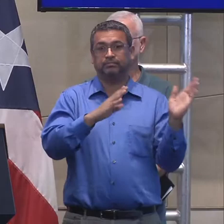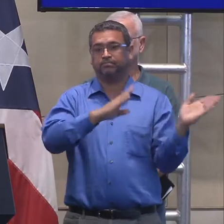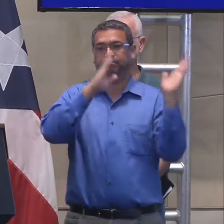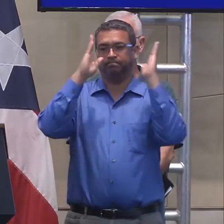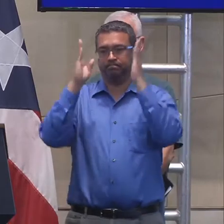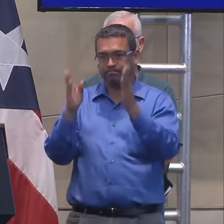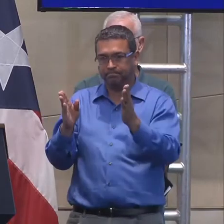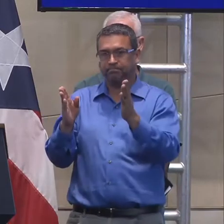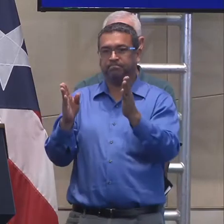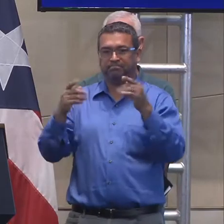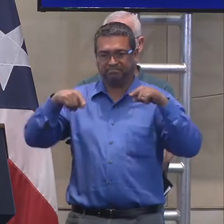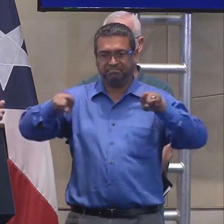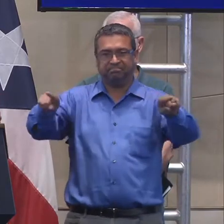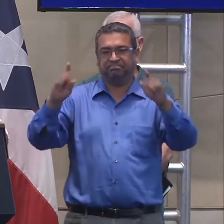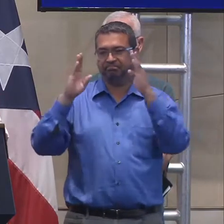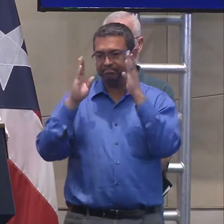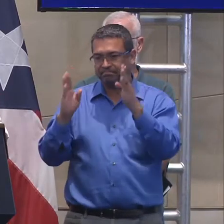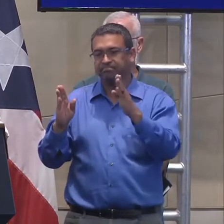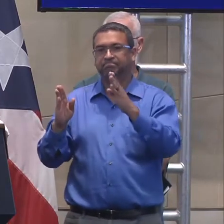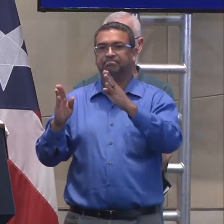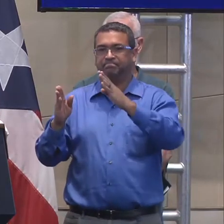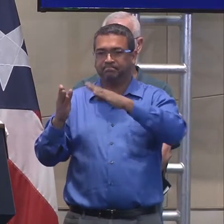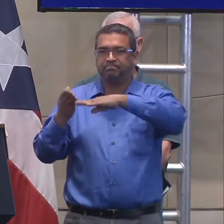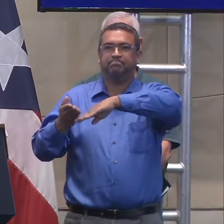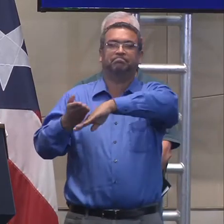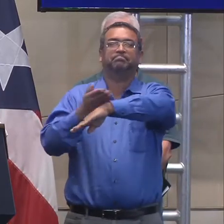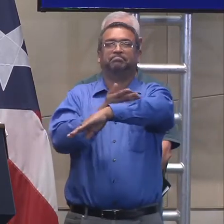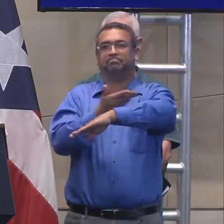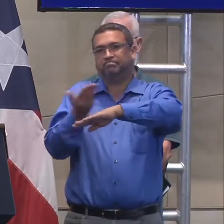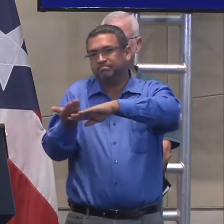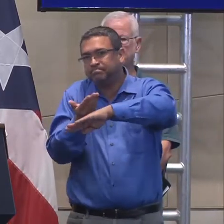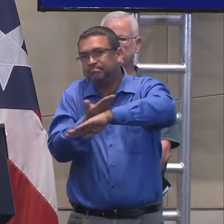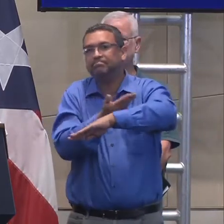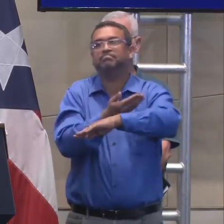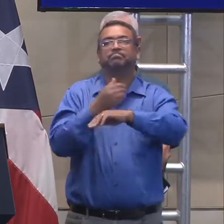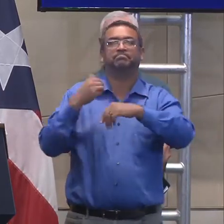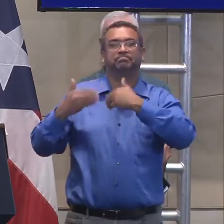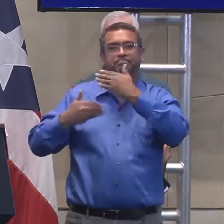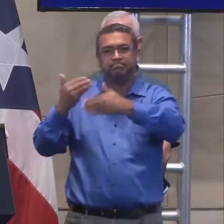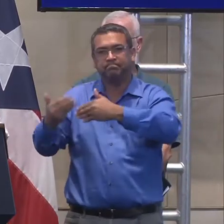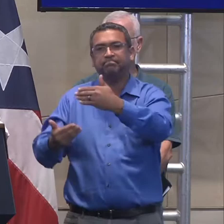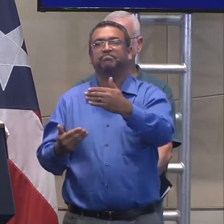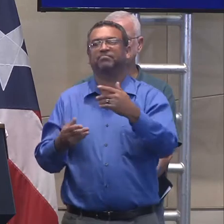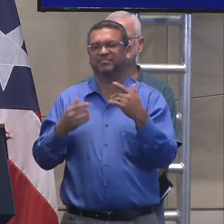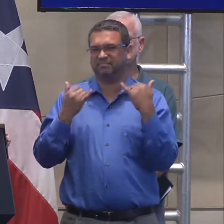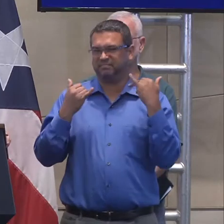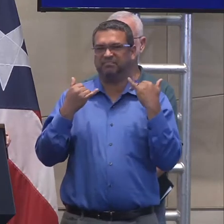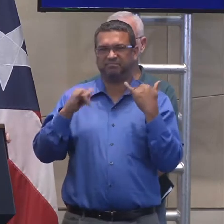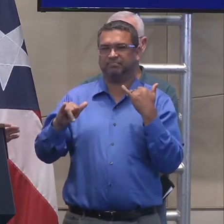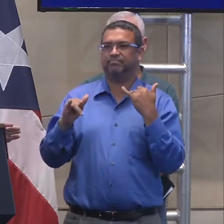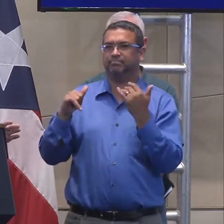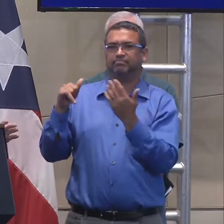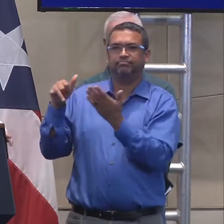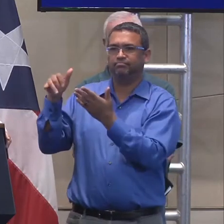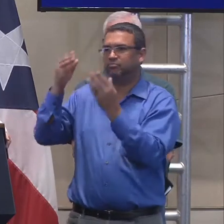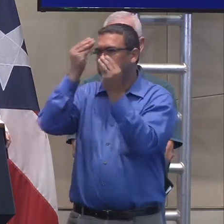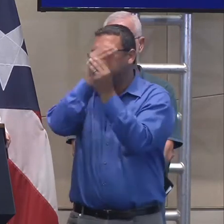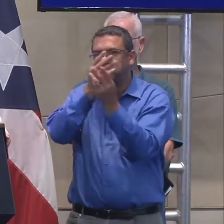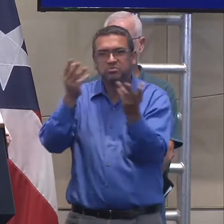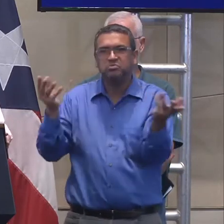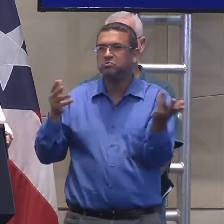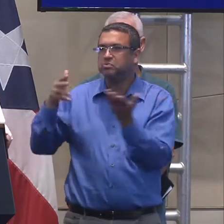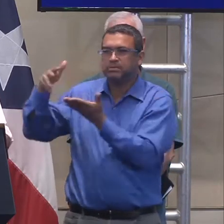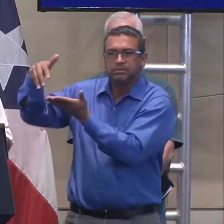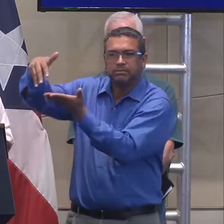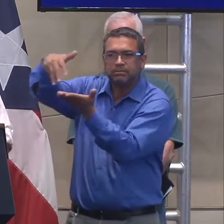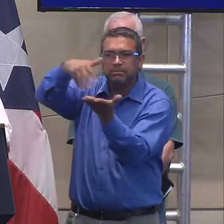de trabajo, paralelo a todo este esfuerzo aquí, ha estado agregando la información de las distintas agencias, de los distintos pedidos que se